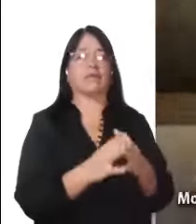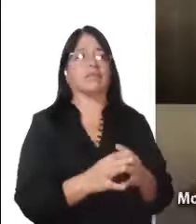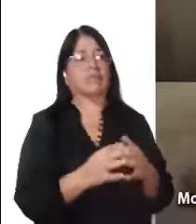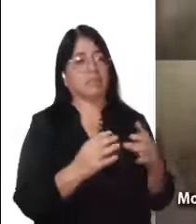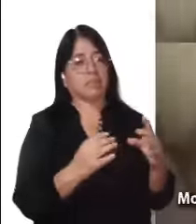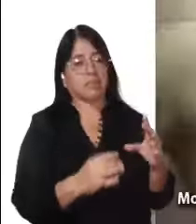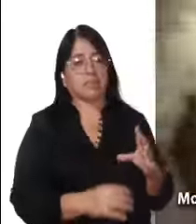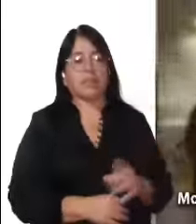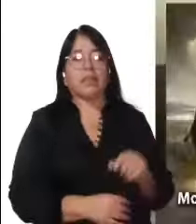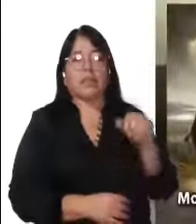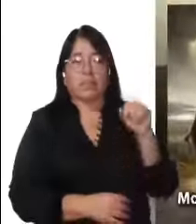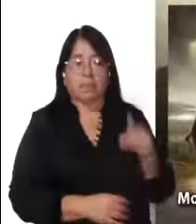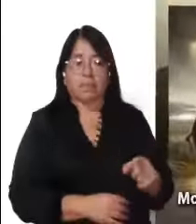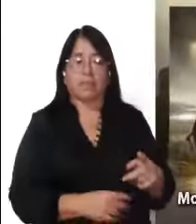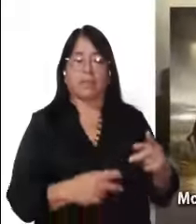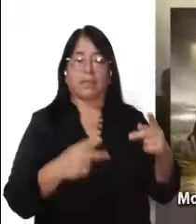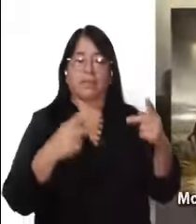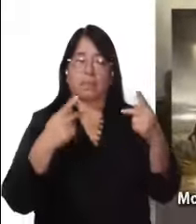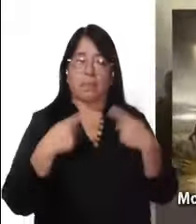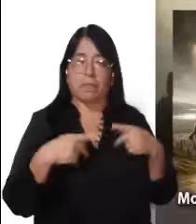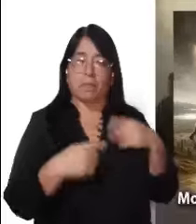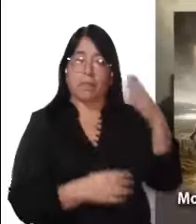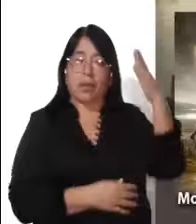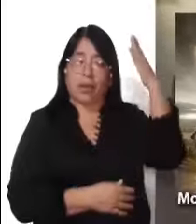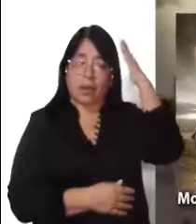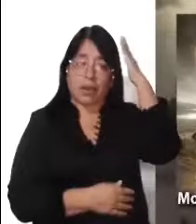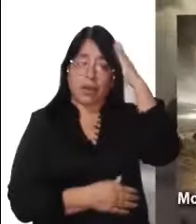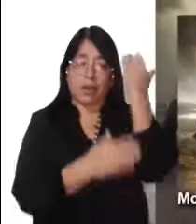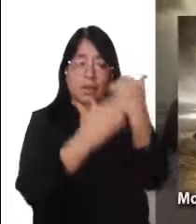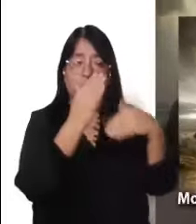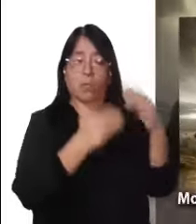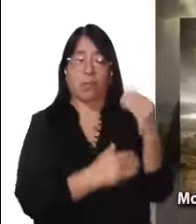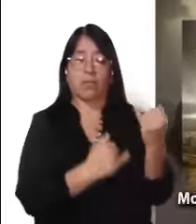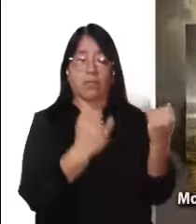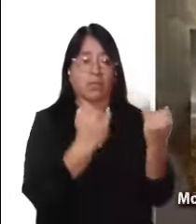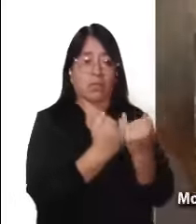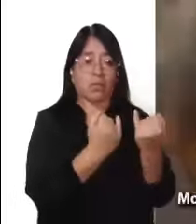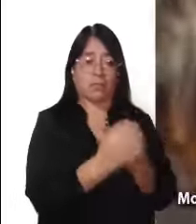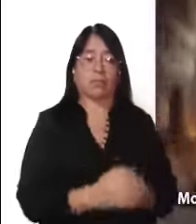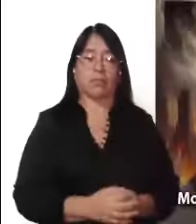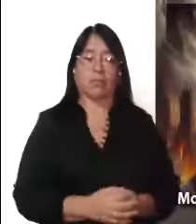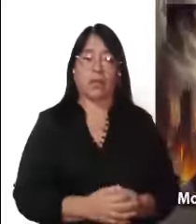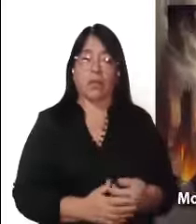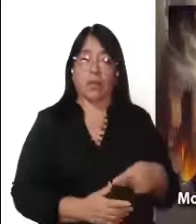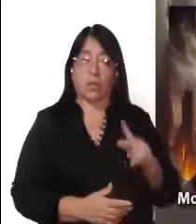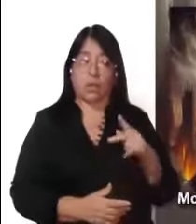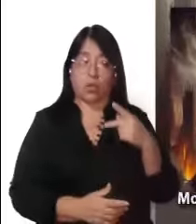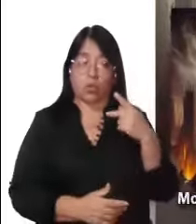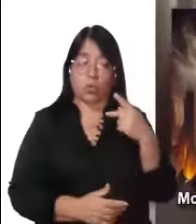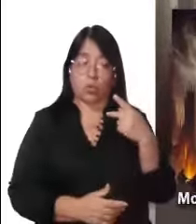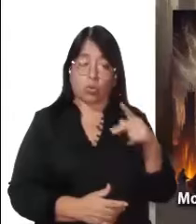guerras, ambiciones y deseos de grandeza. Y Francisco dejó todo